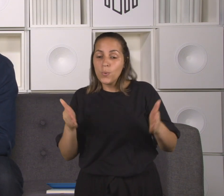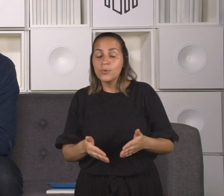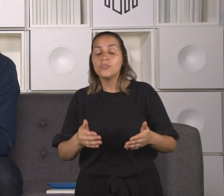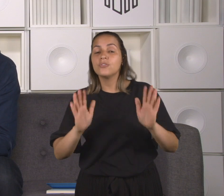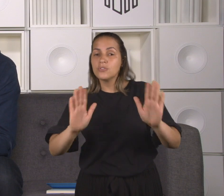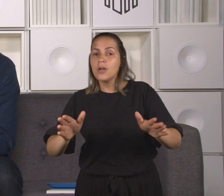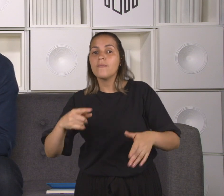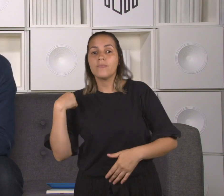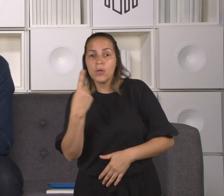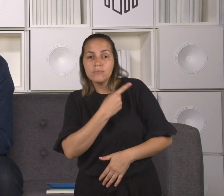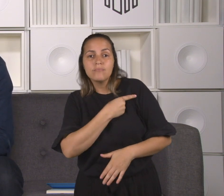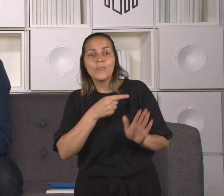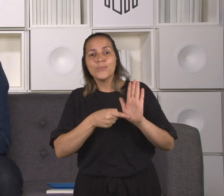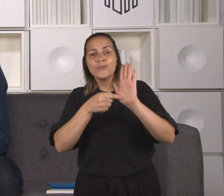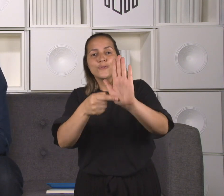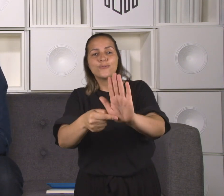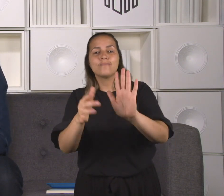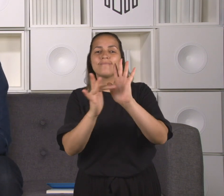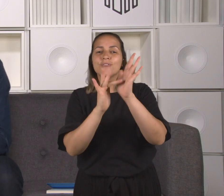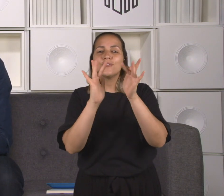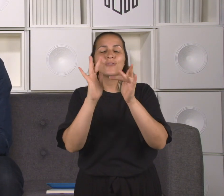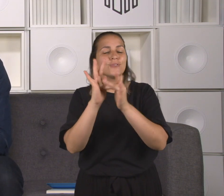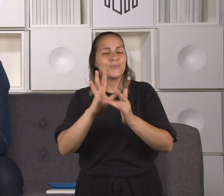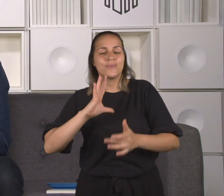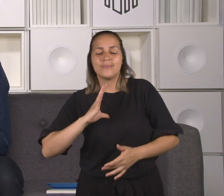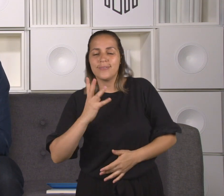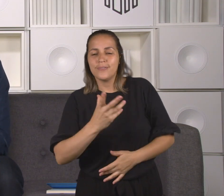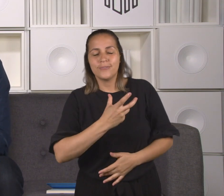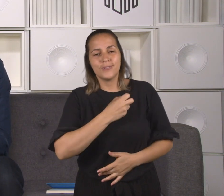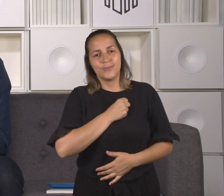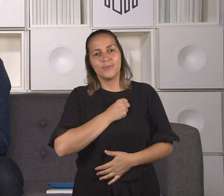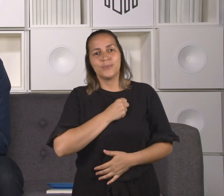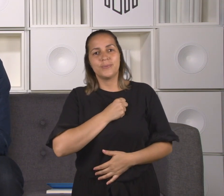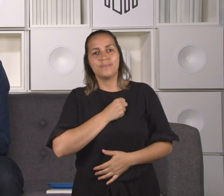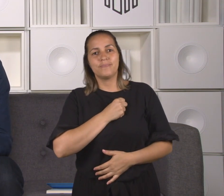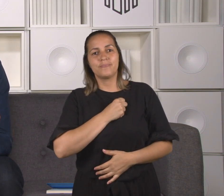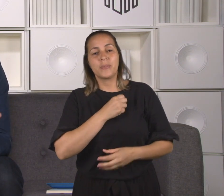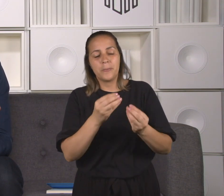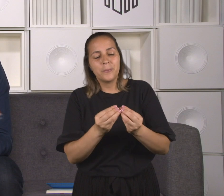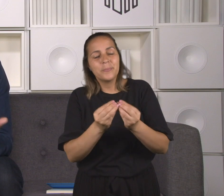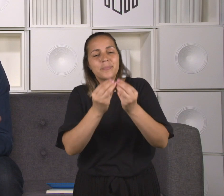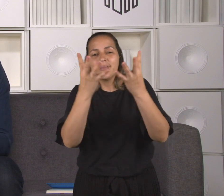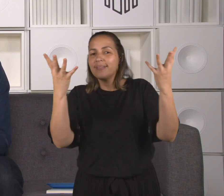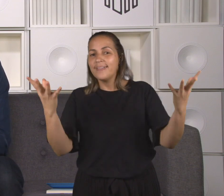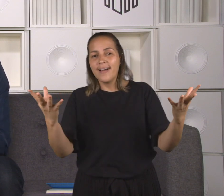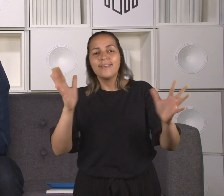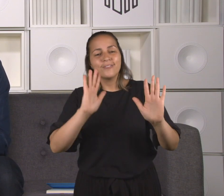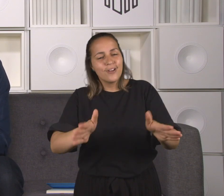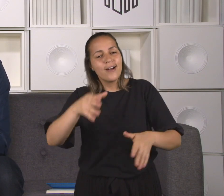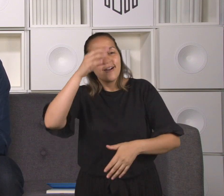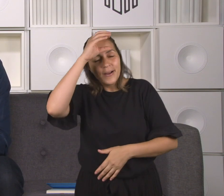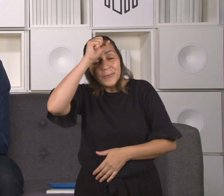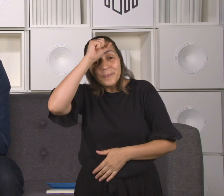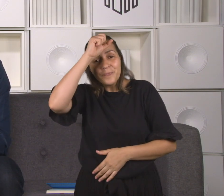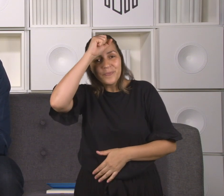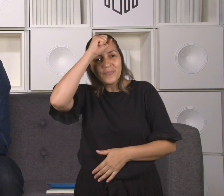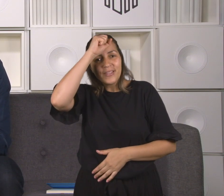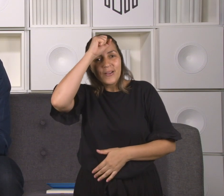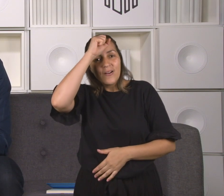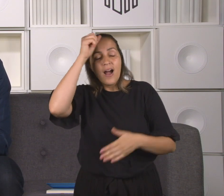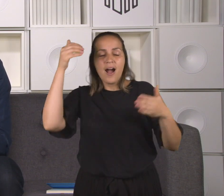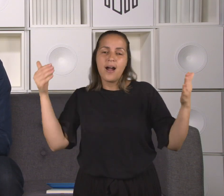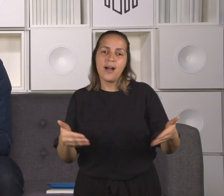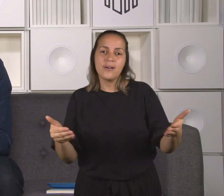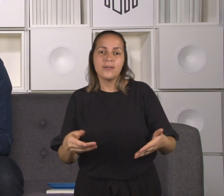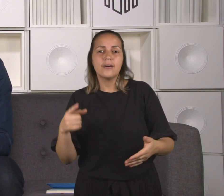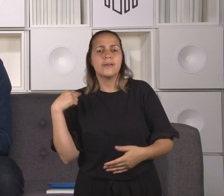mas da obra redentora de Jesus e do nosso mundo, do nosso tempo. E chegamos aqui no fundo do nosso próprio coração. Então